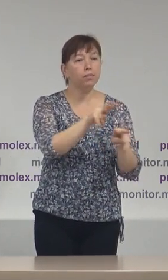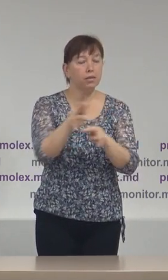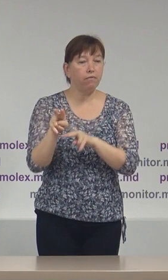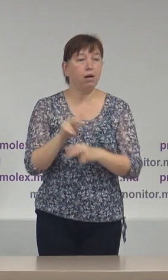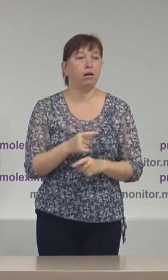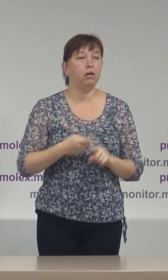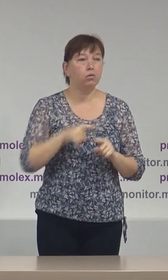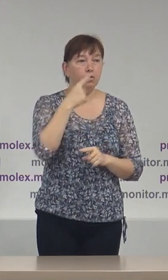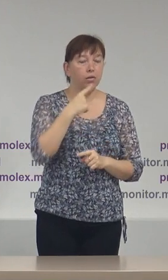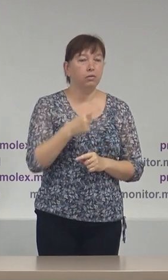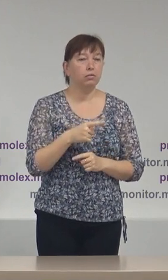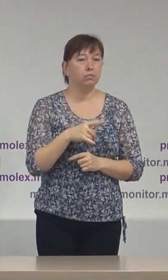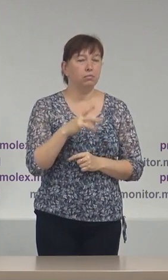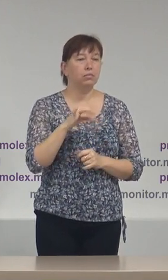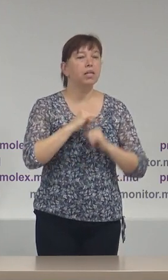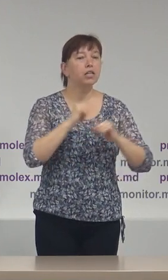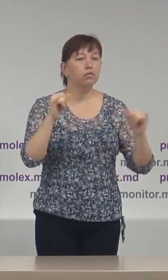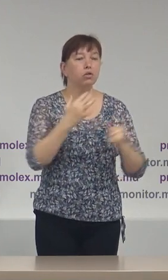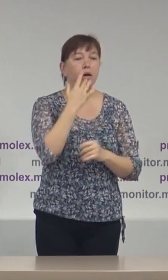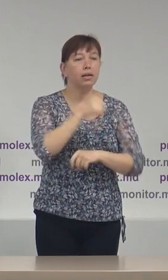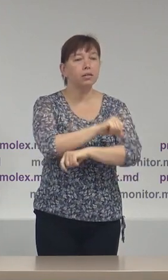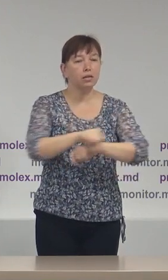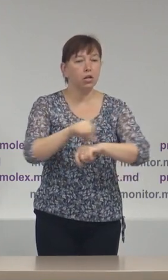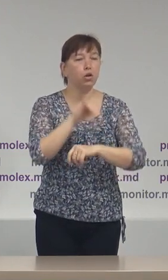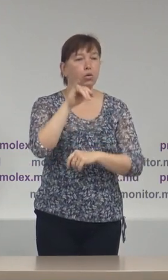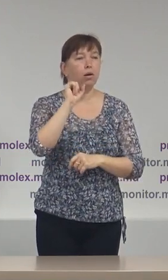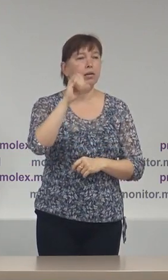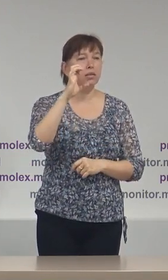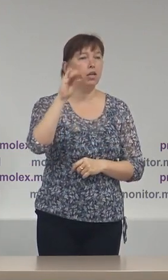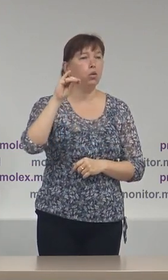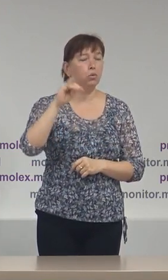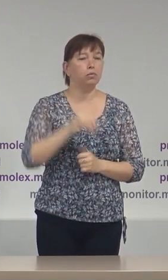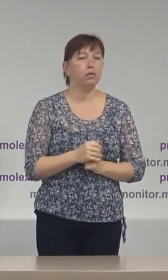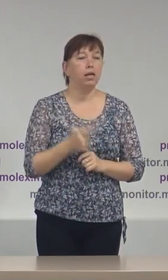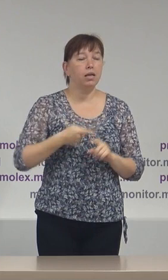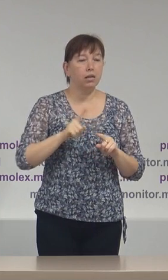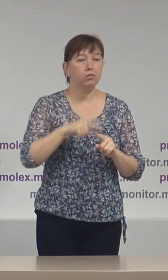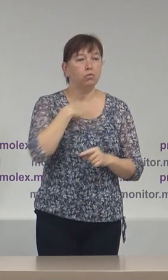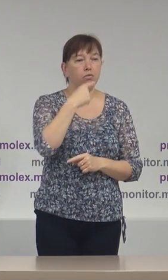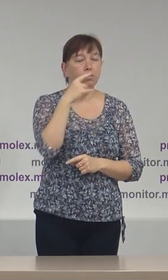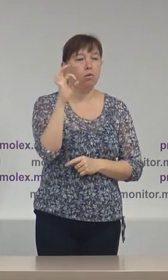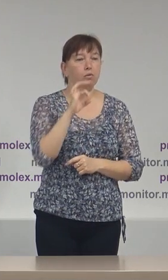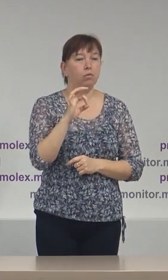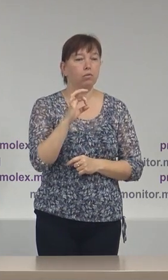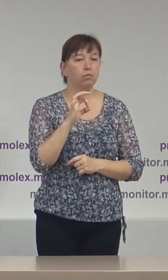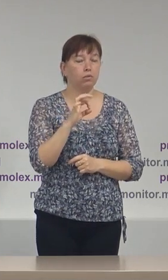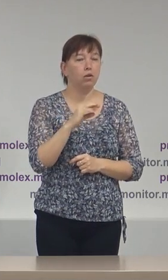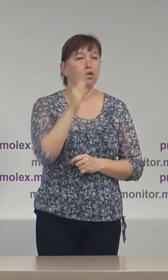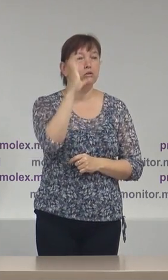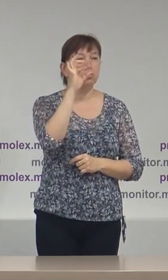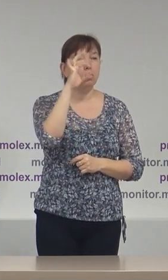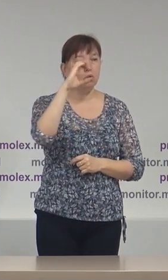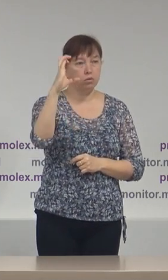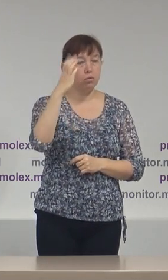de Agenția SOA pentru dezvoltare internațională, USAID. Este vorba de Fundația Soros